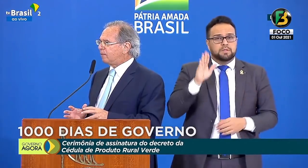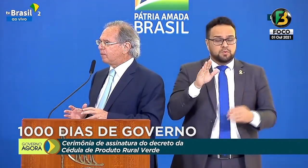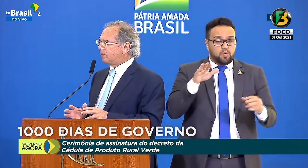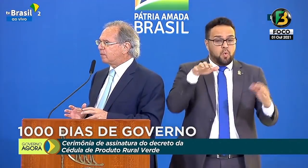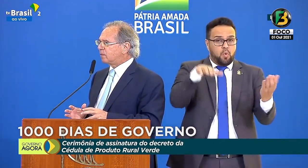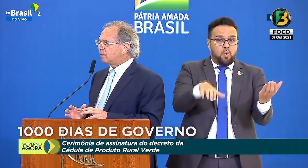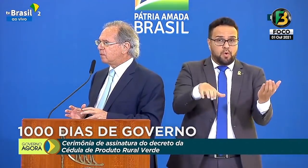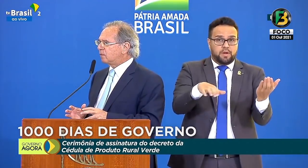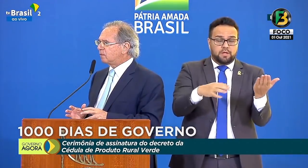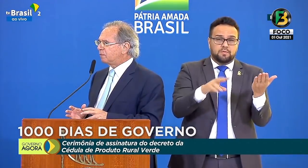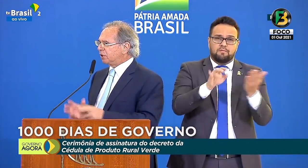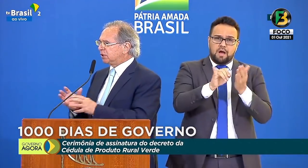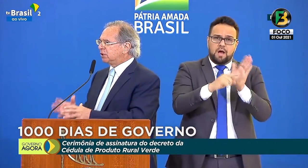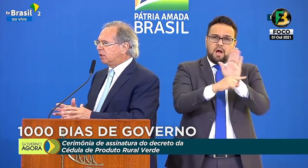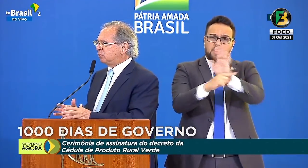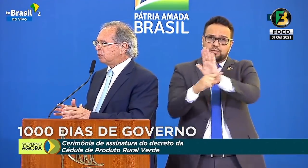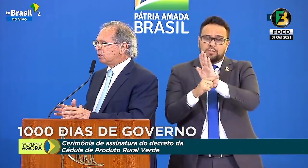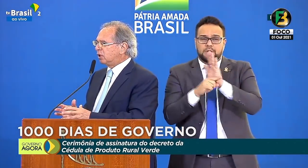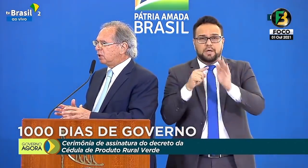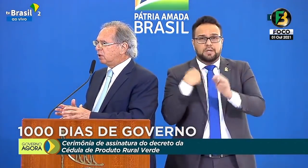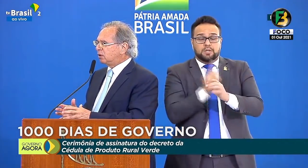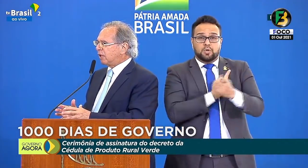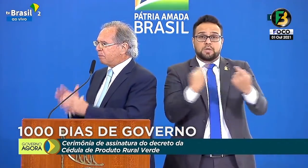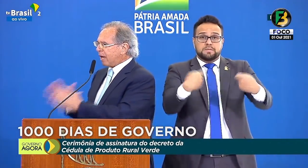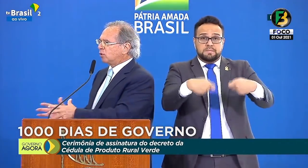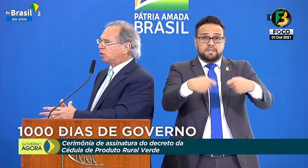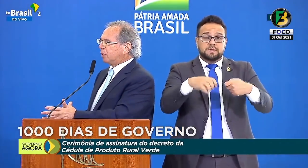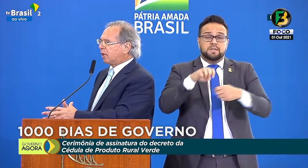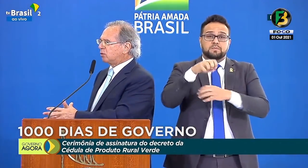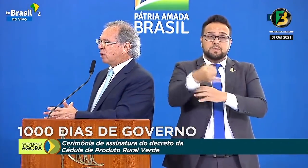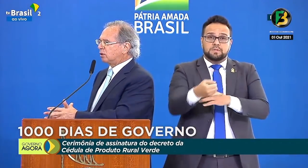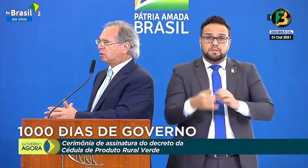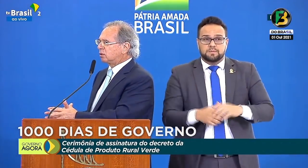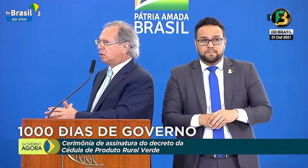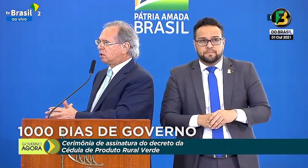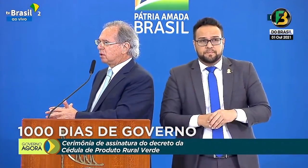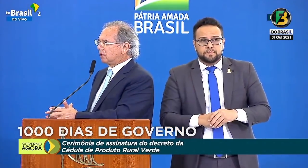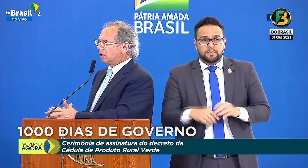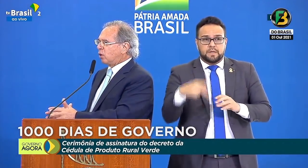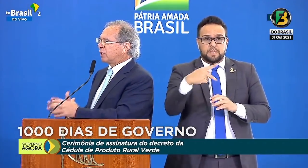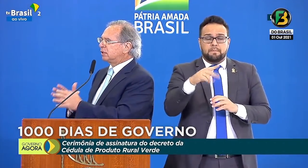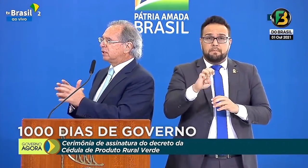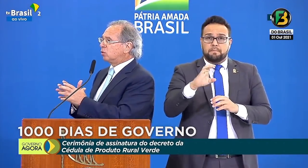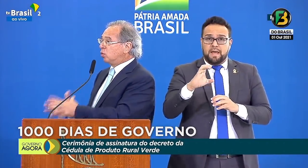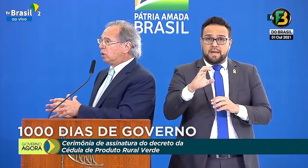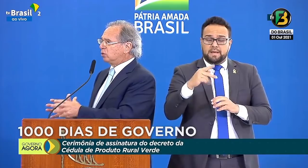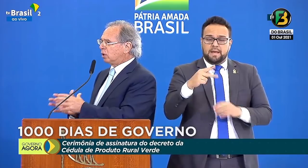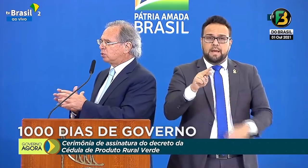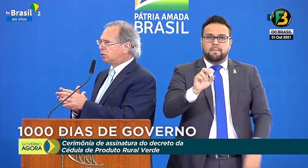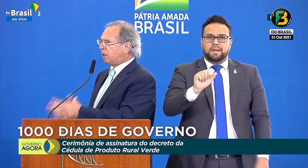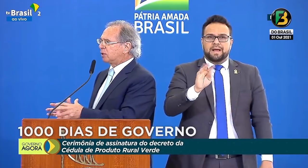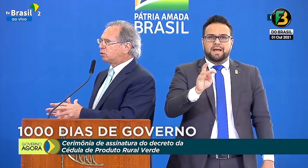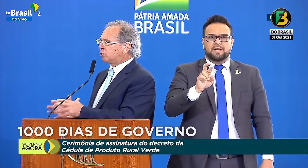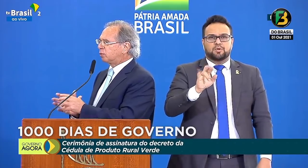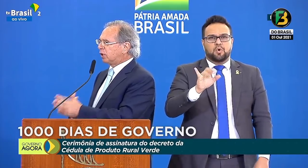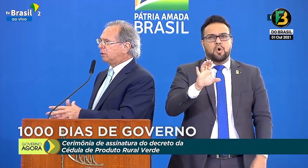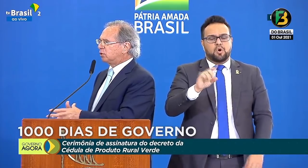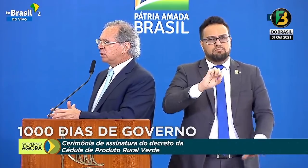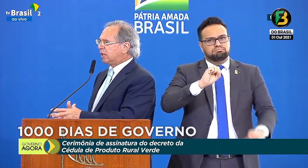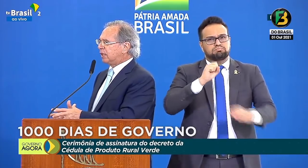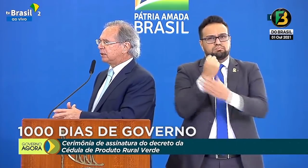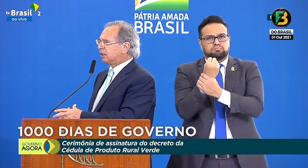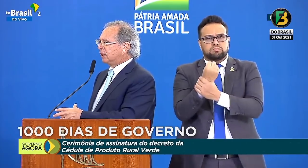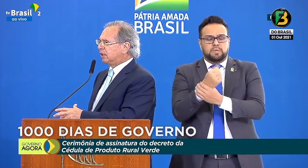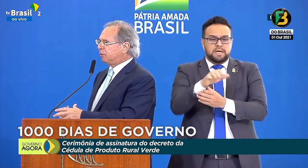ajudar, precisamos da PEC dos precatórios, que é o que assegura o nosso espaço para os